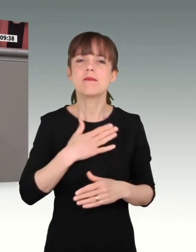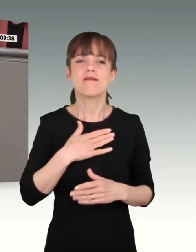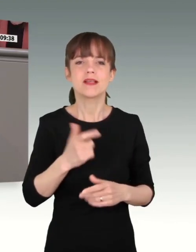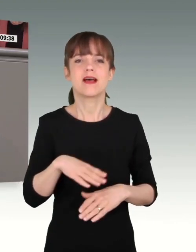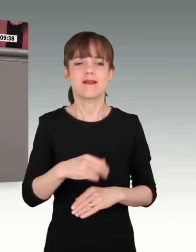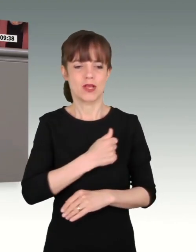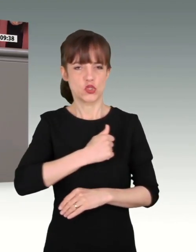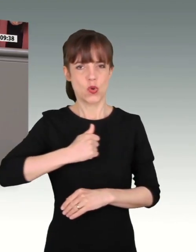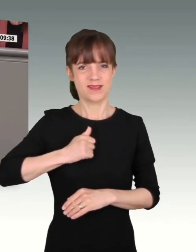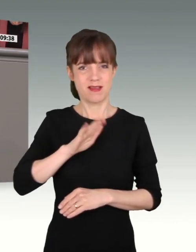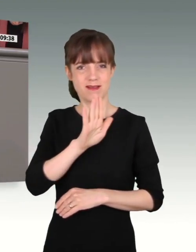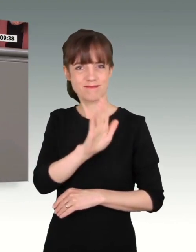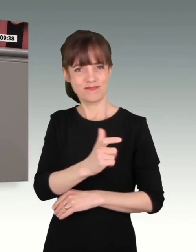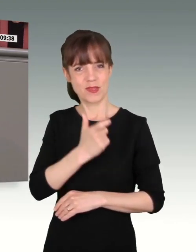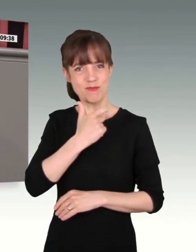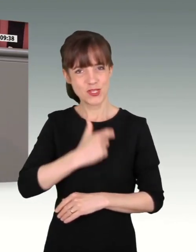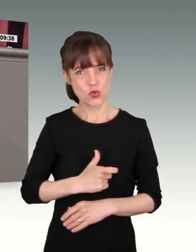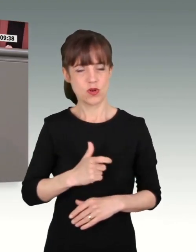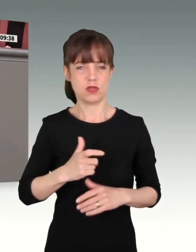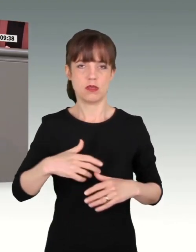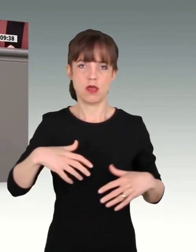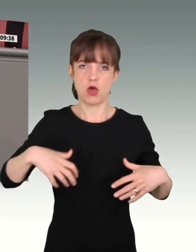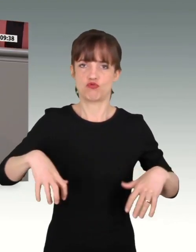Ausrüstung des Soldaten anfangen.